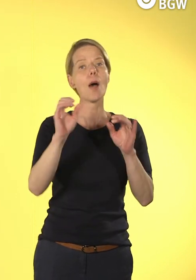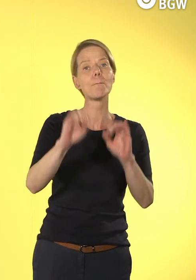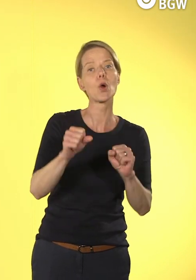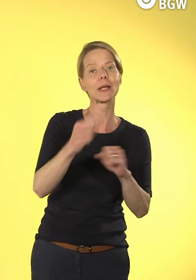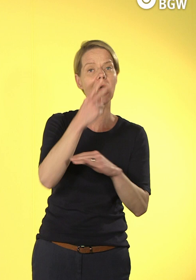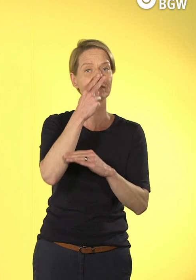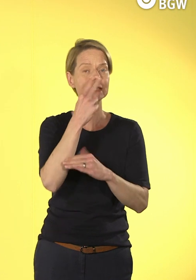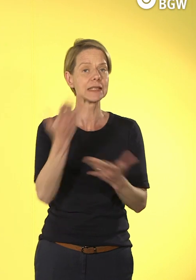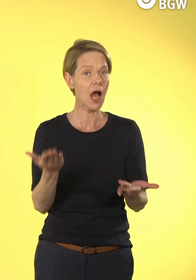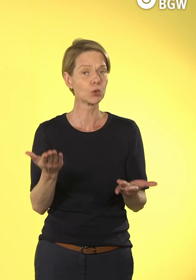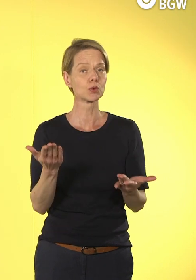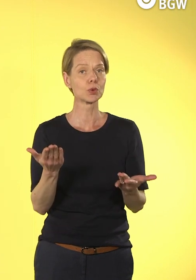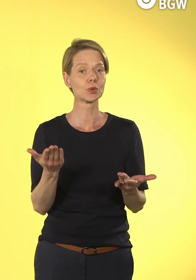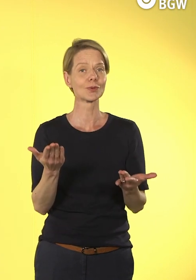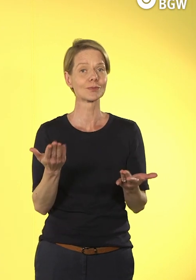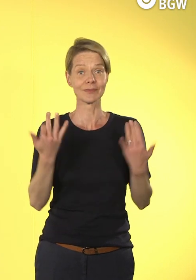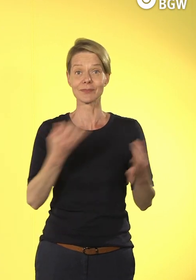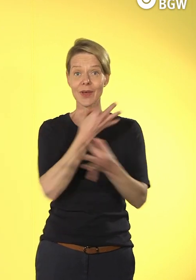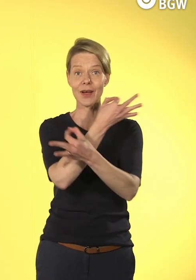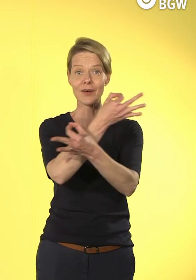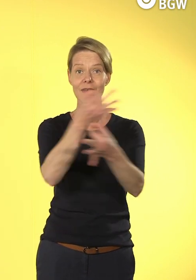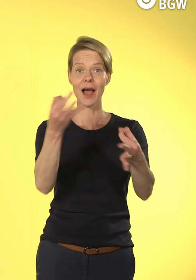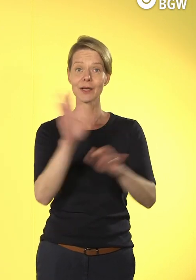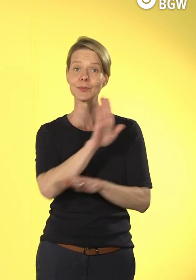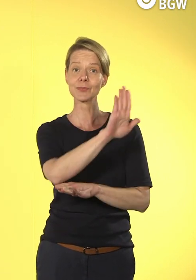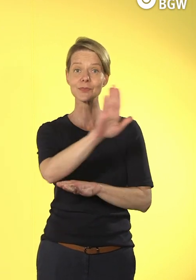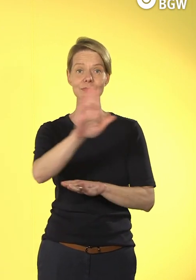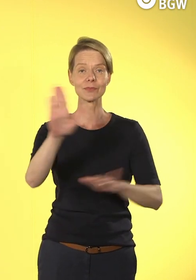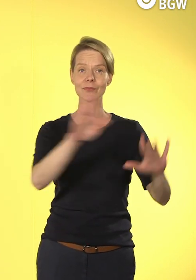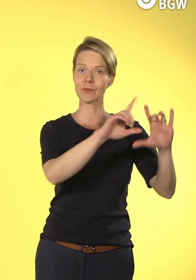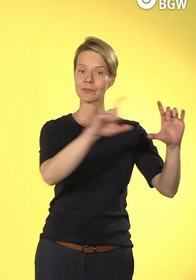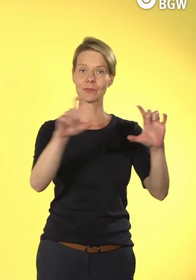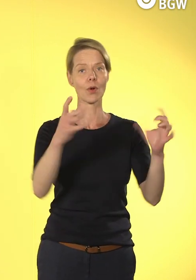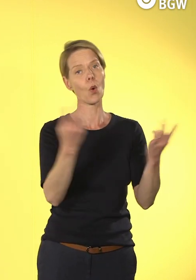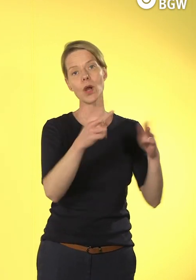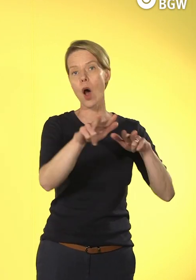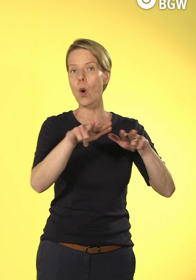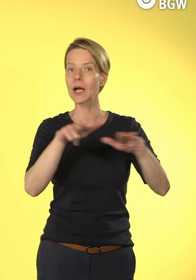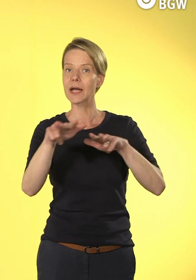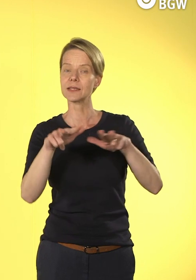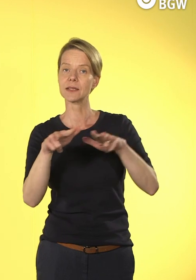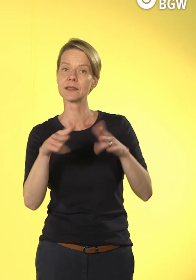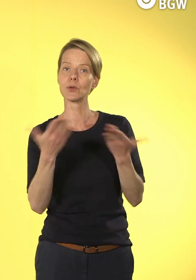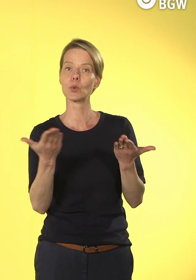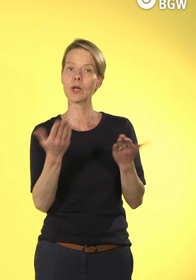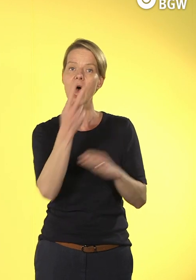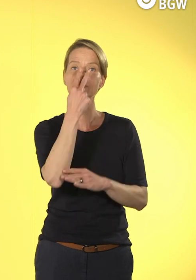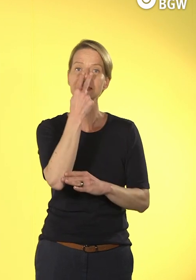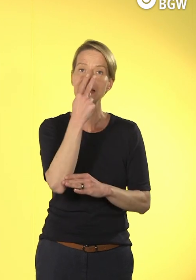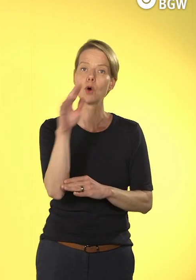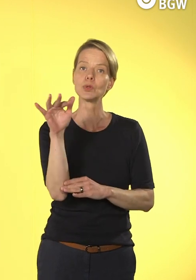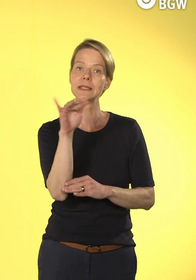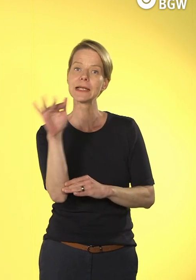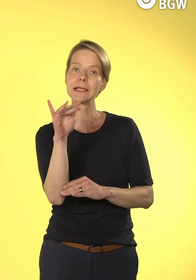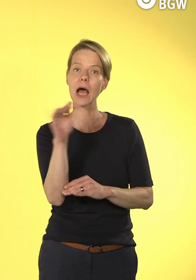wo in Ihrer Organisation denn die Schwerpunkte der Digitalisierung liegen? Haben Sie